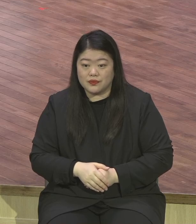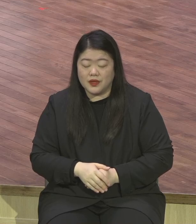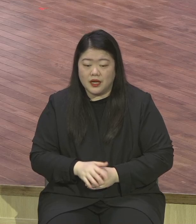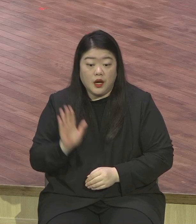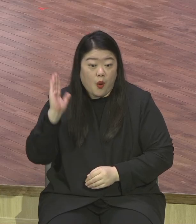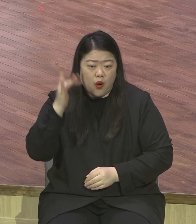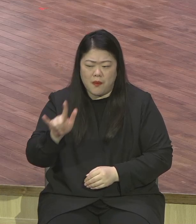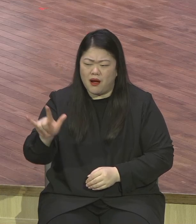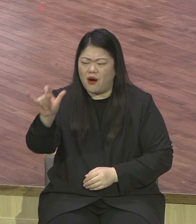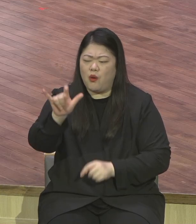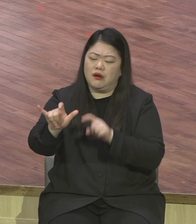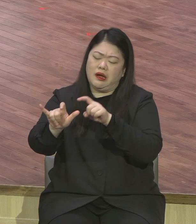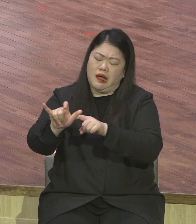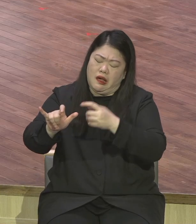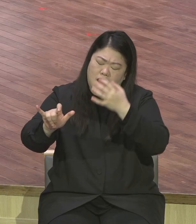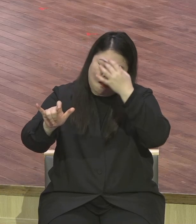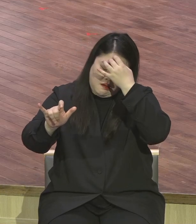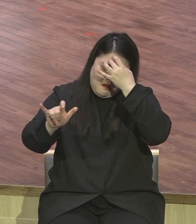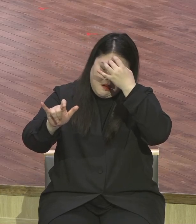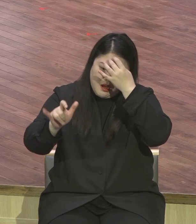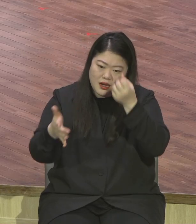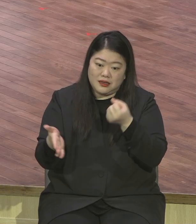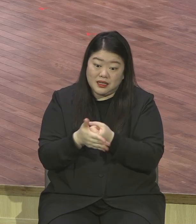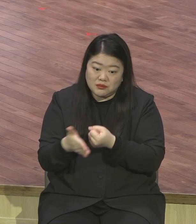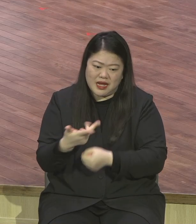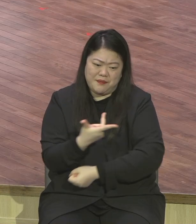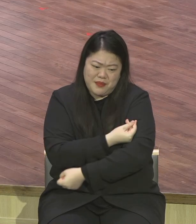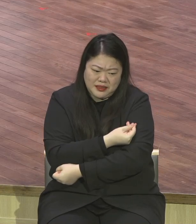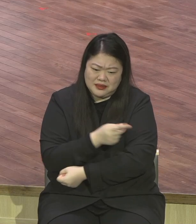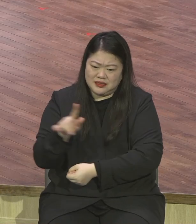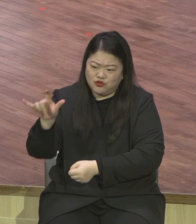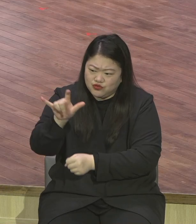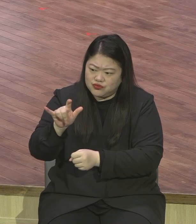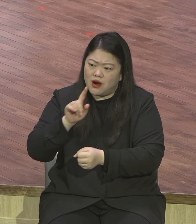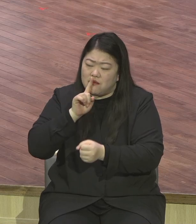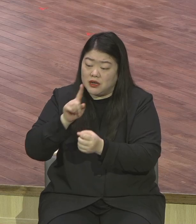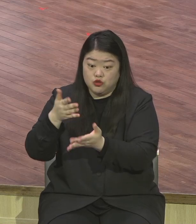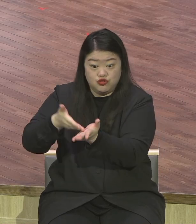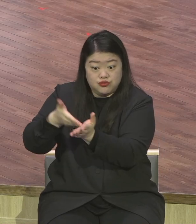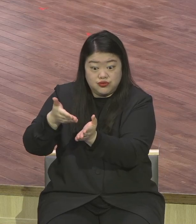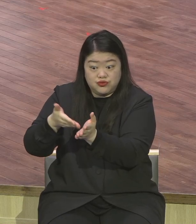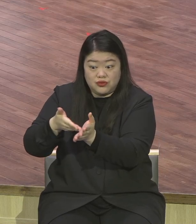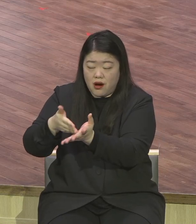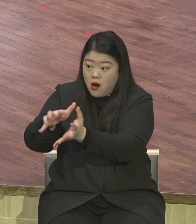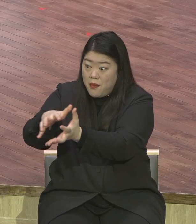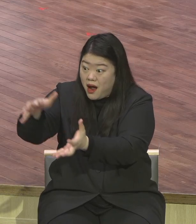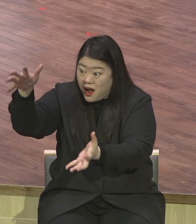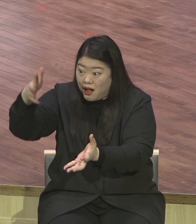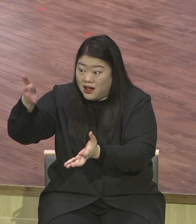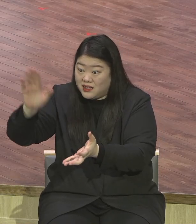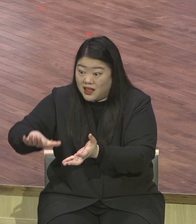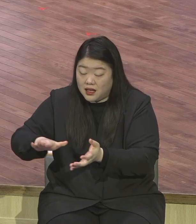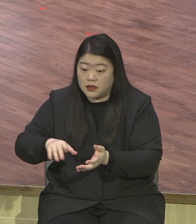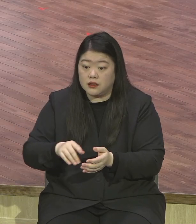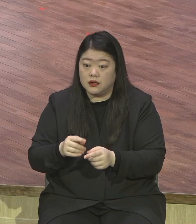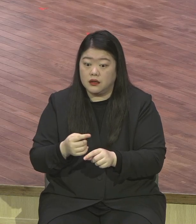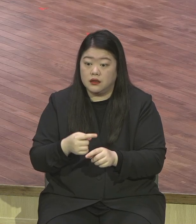관심이 집중되고 있는 사이에 이에 이 사단은 지구촌의 온갖 정신병동으로 지금